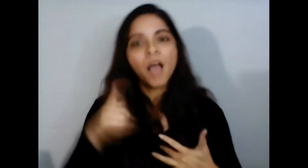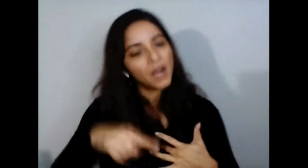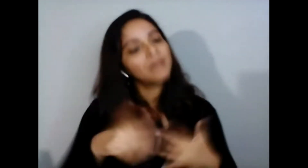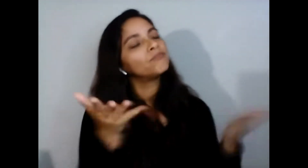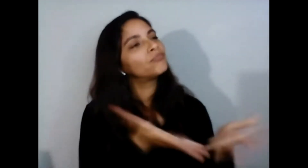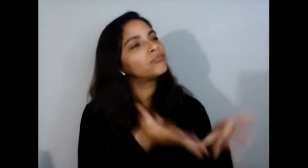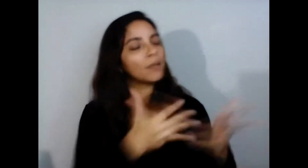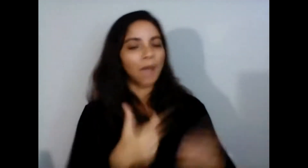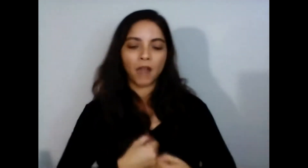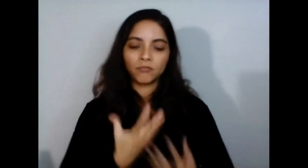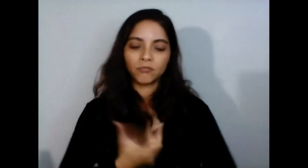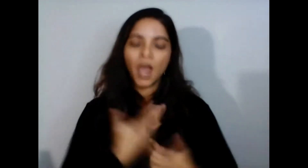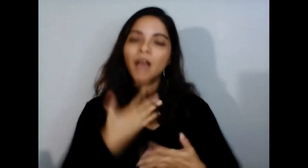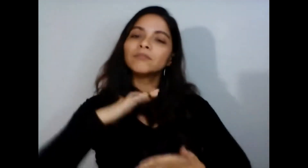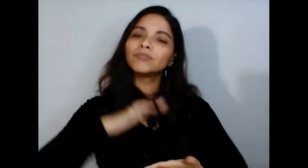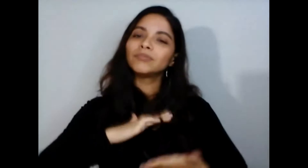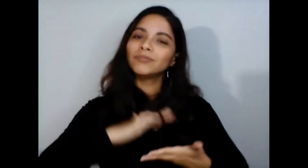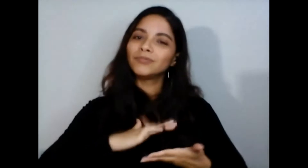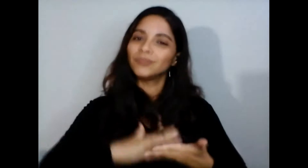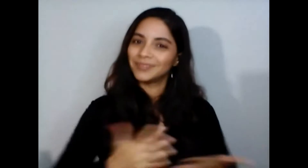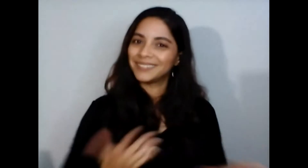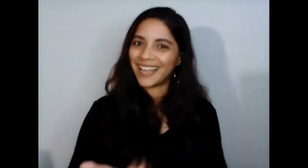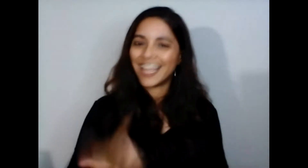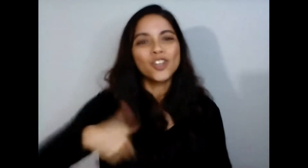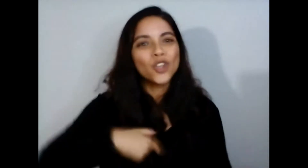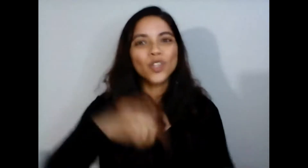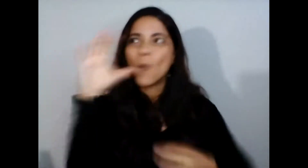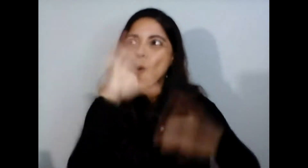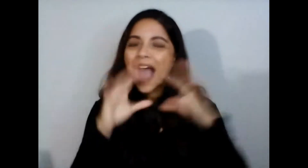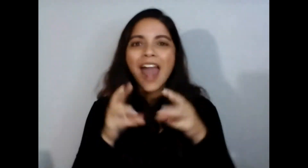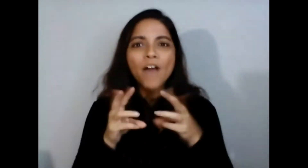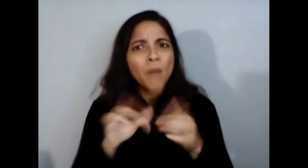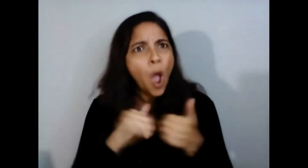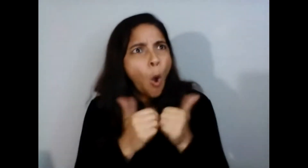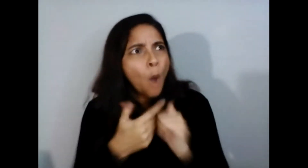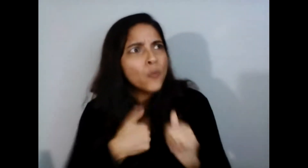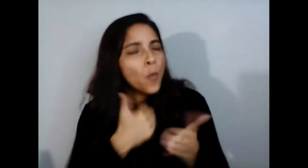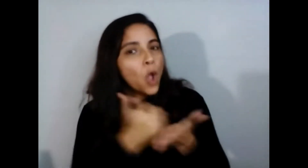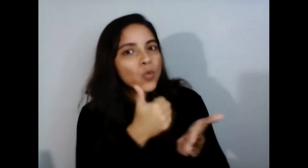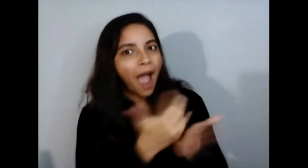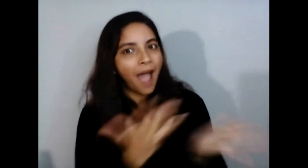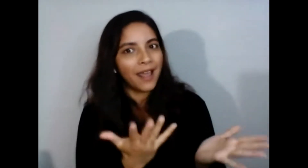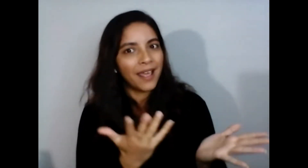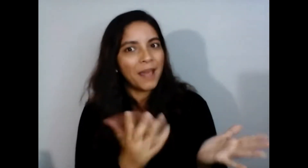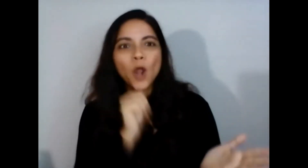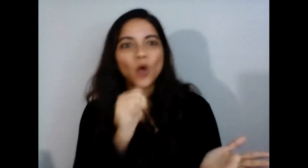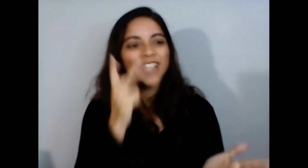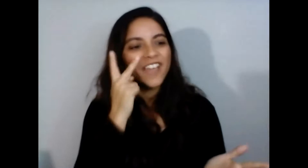ver la forma de cómo los podemos ayudar sin que ellos se sientan que los estamos ayudando así así que